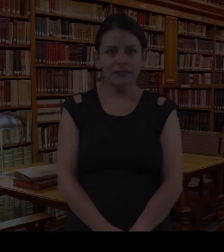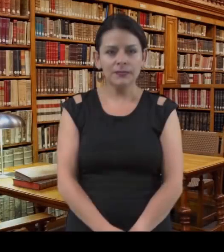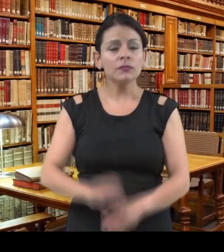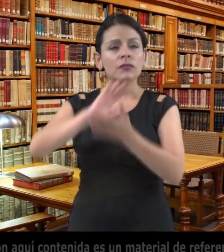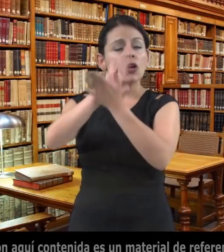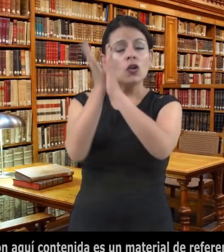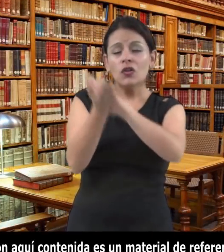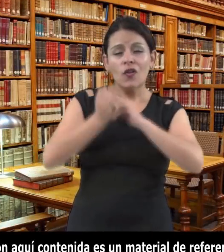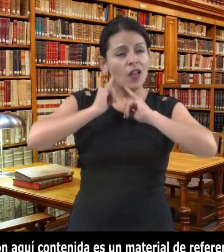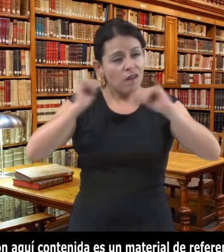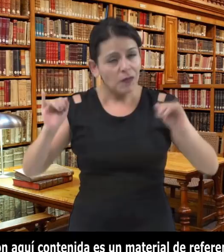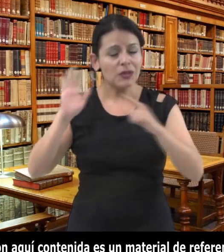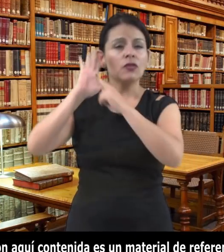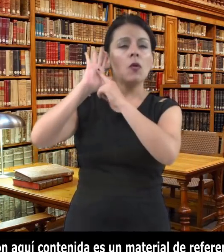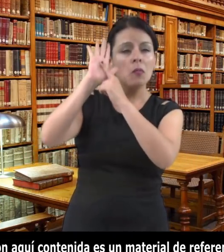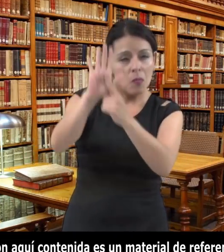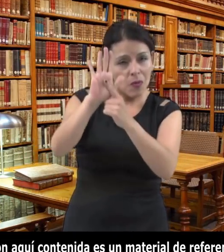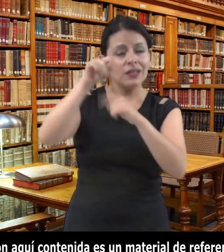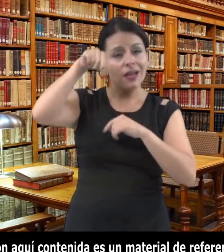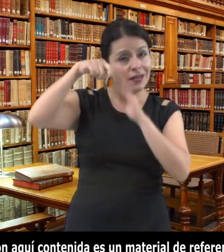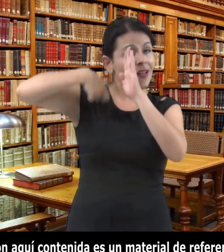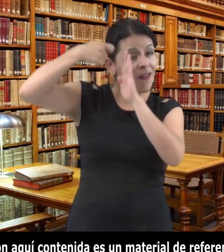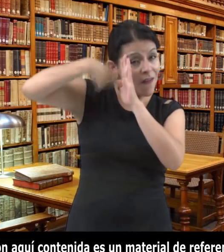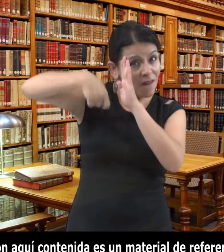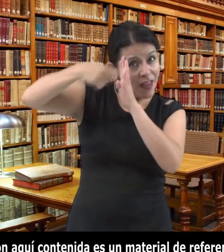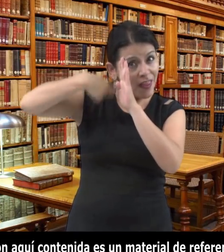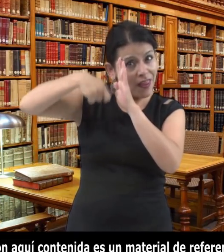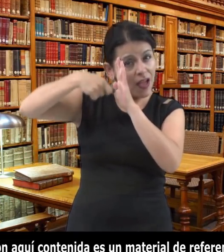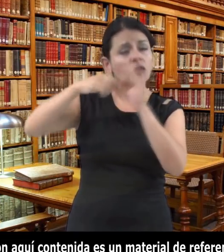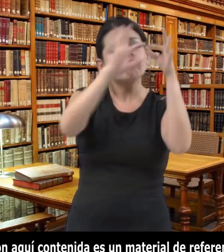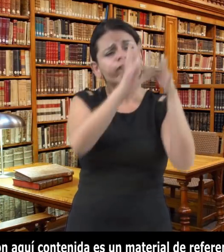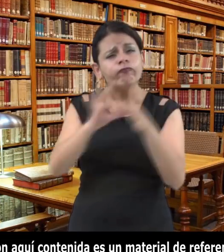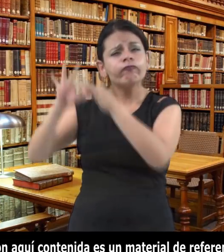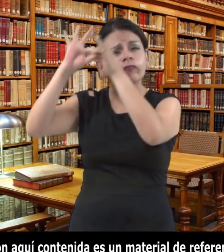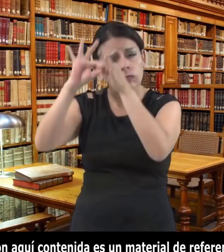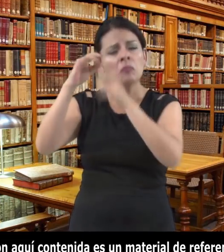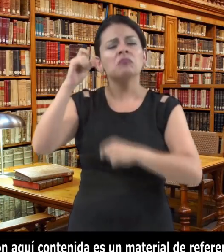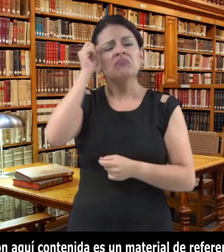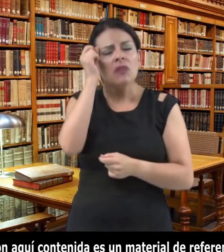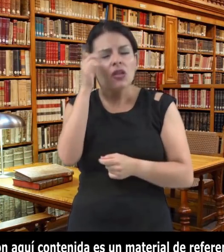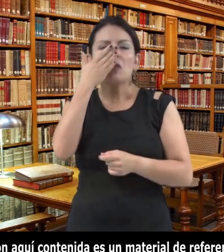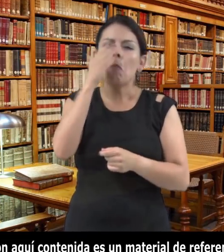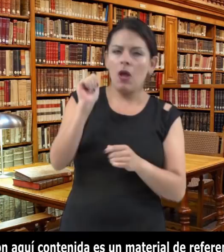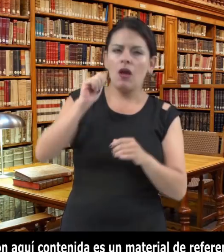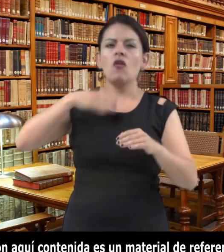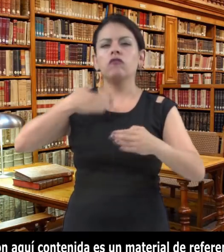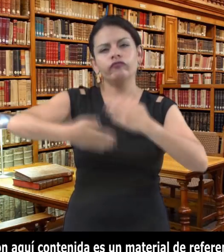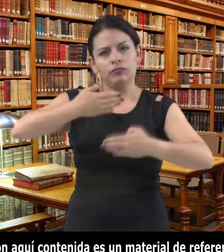La información aquí contenida es un material de referencia para entender el funcionamiento de las leyes. En ningún caso debe ser